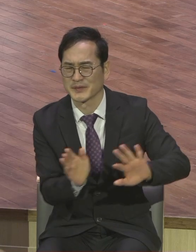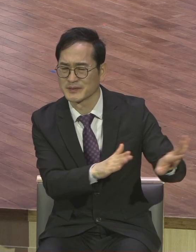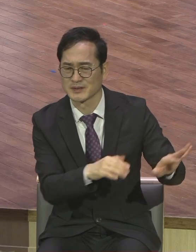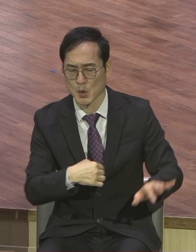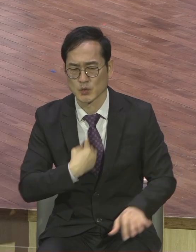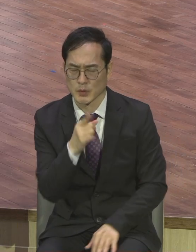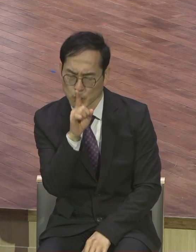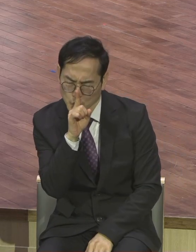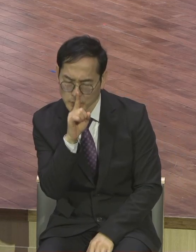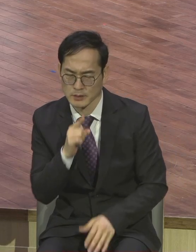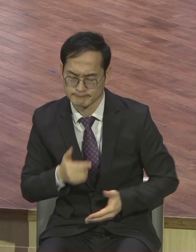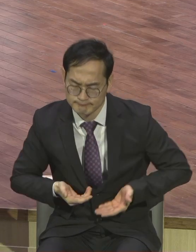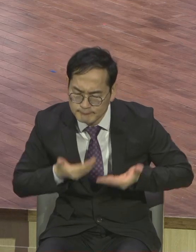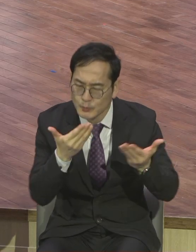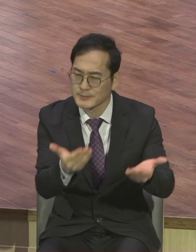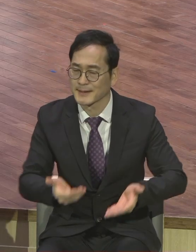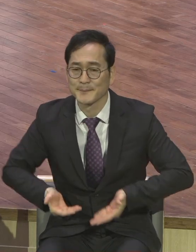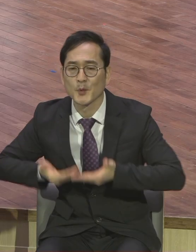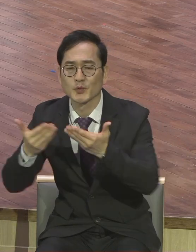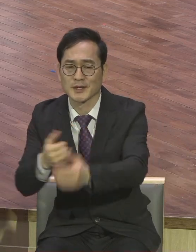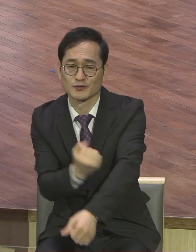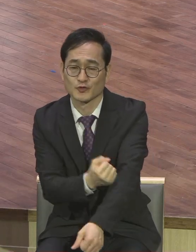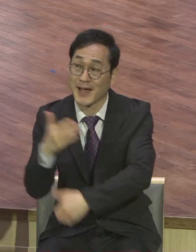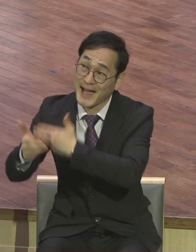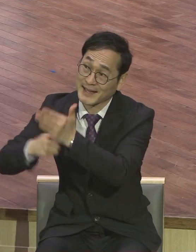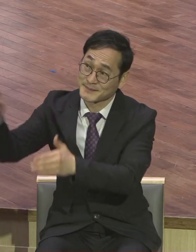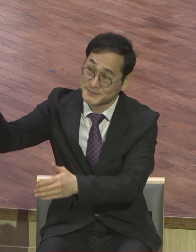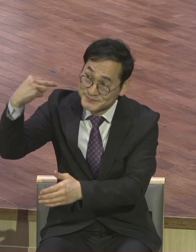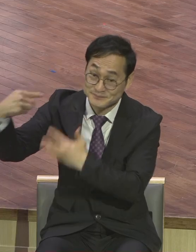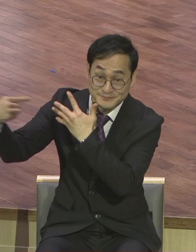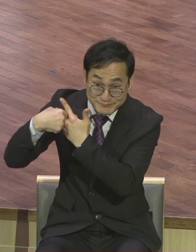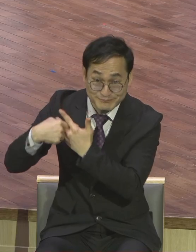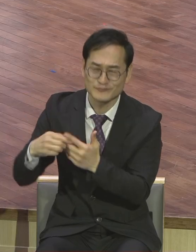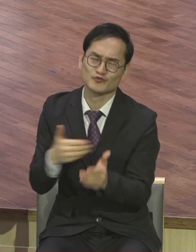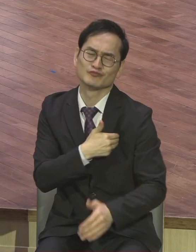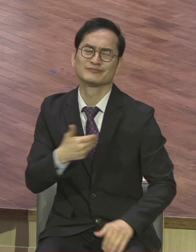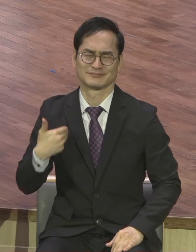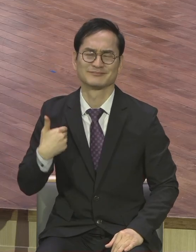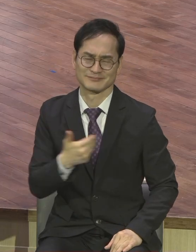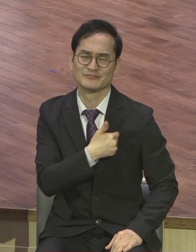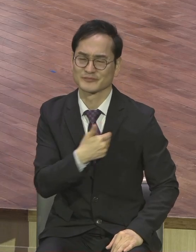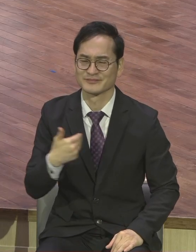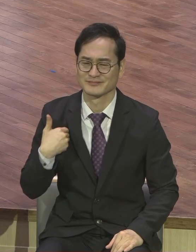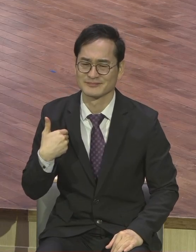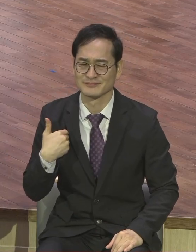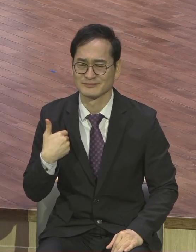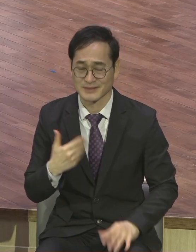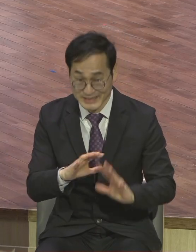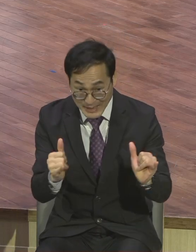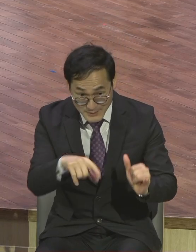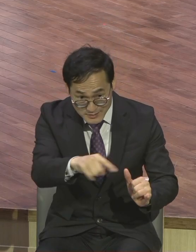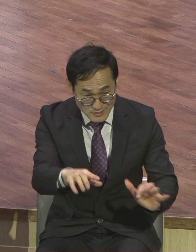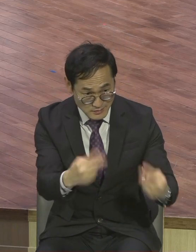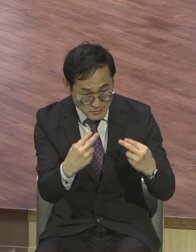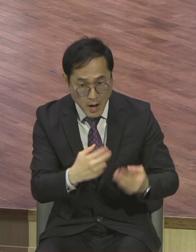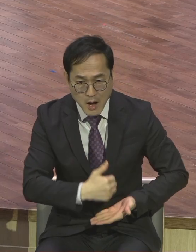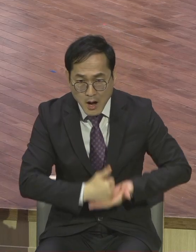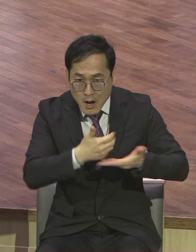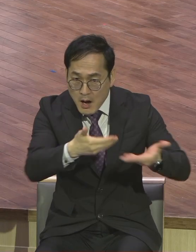모르게 하나님은 아시면 더 좋겠어 이런 사람 우리 삶은요